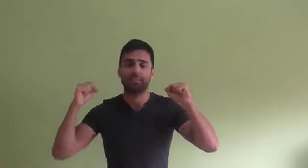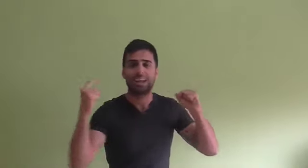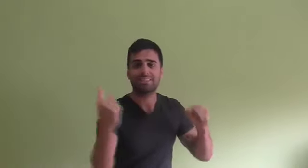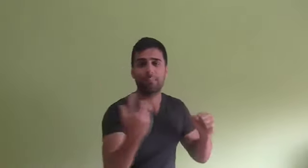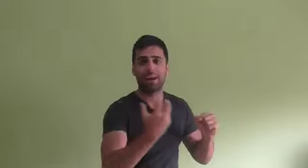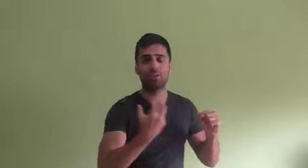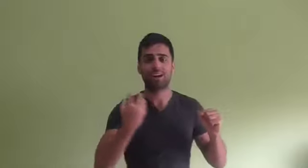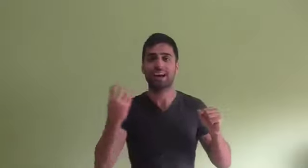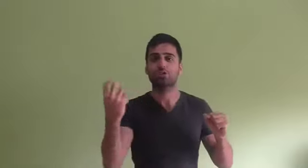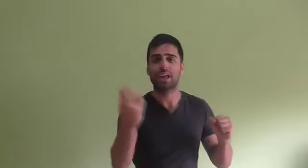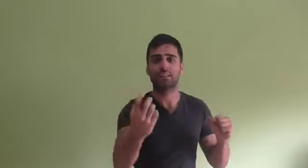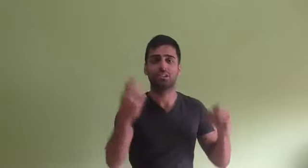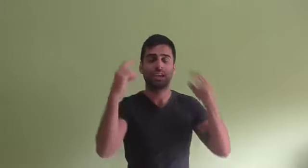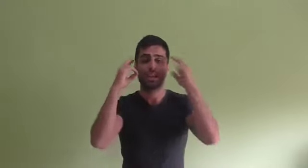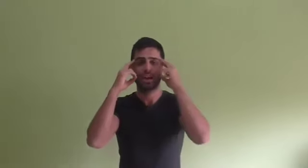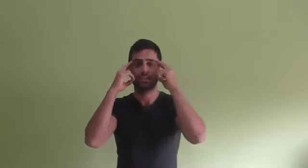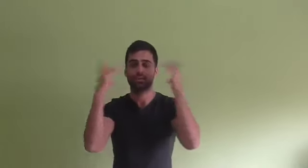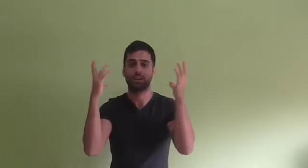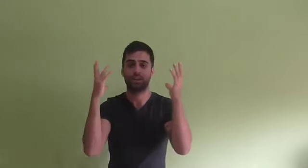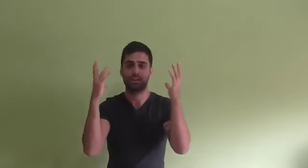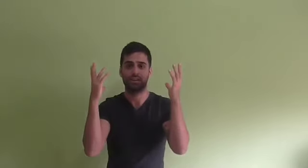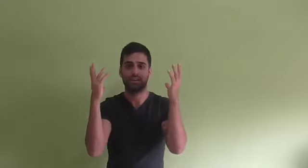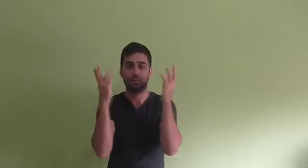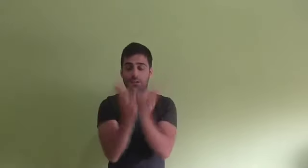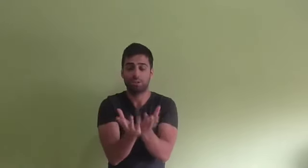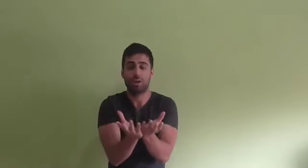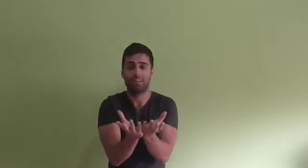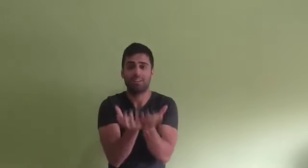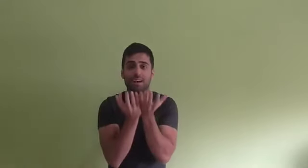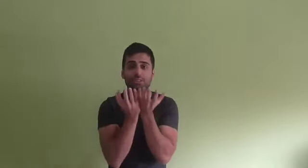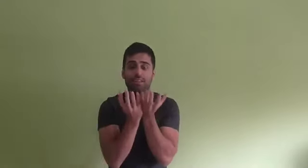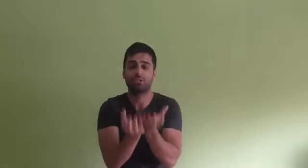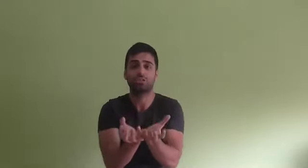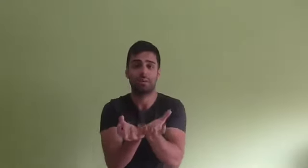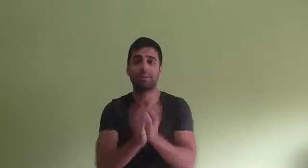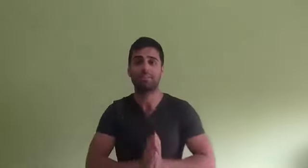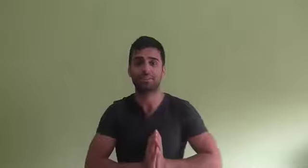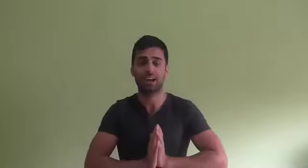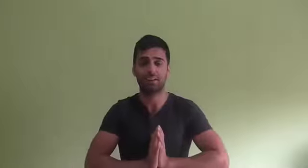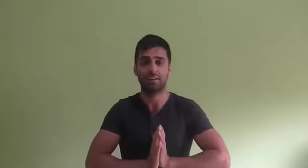aceptar esa paradoja, esa contradicción de ideas en tu mente. Porque eventualmente esa contradicción se va a manifestar.